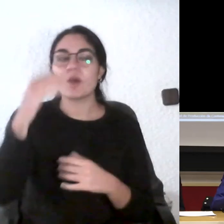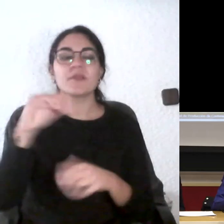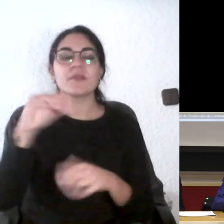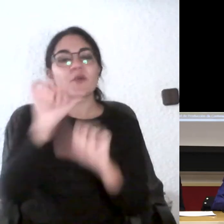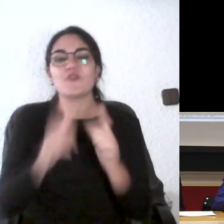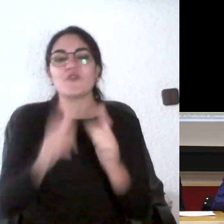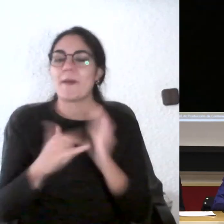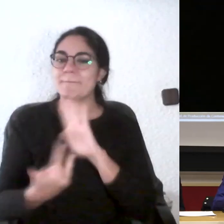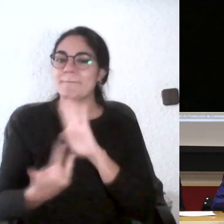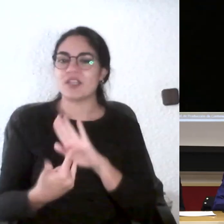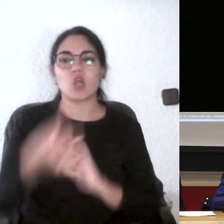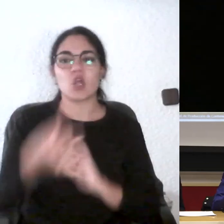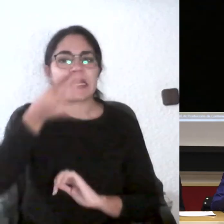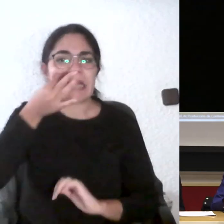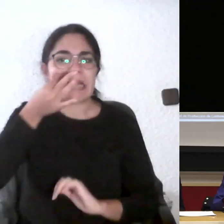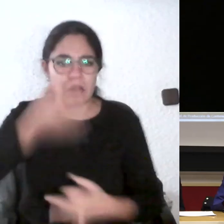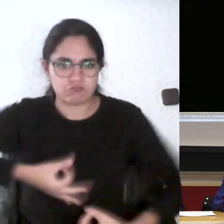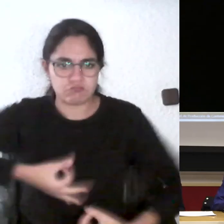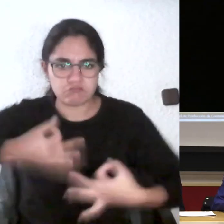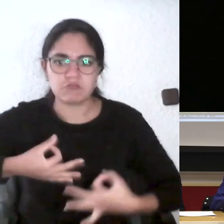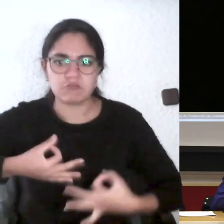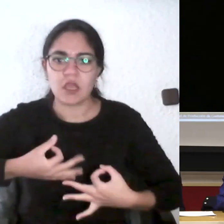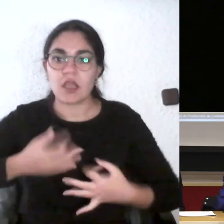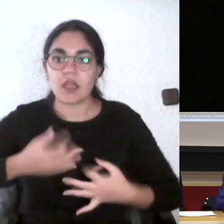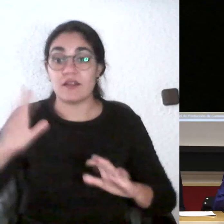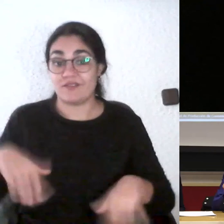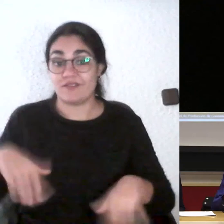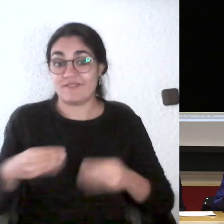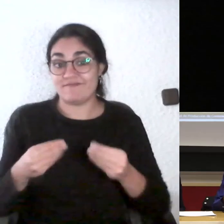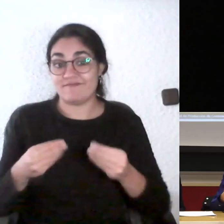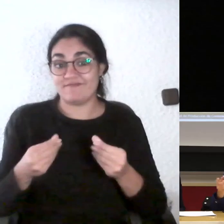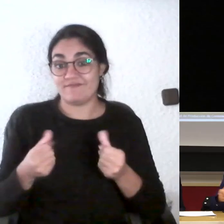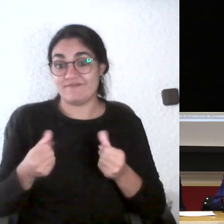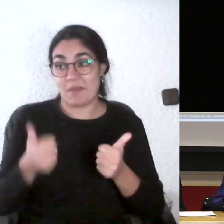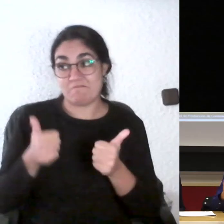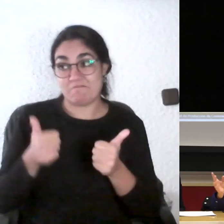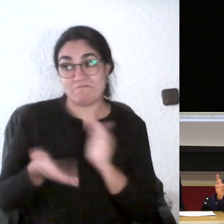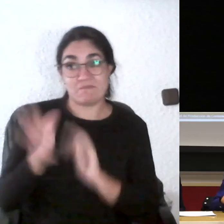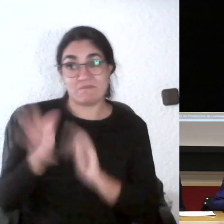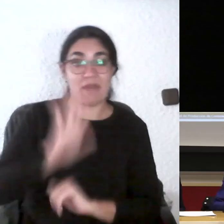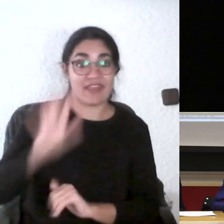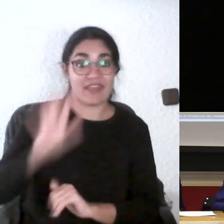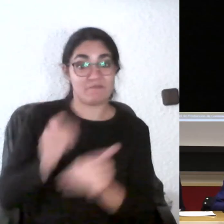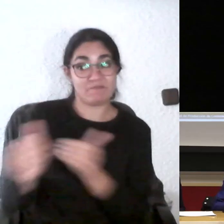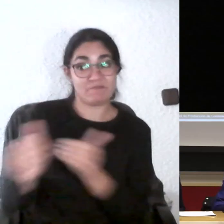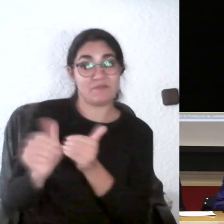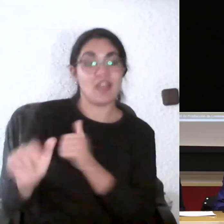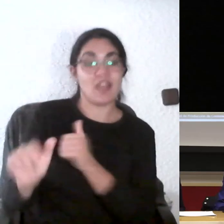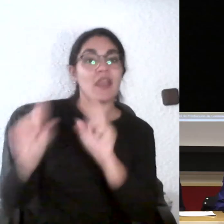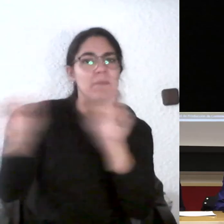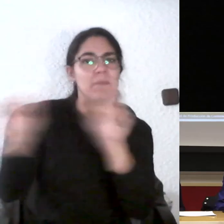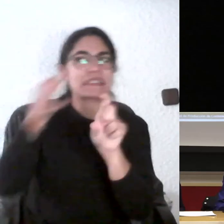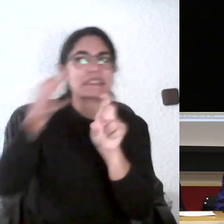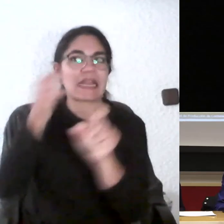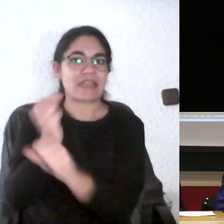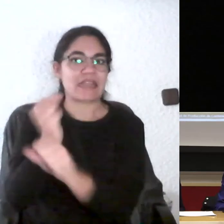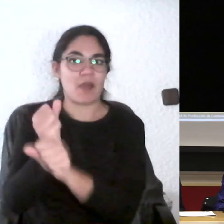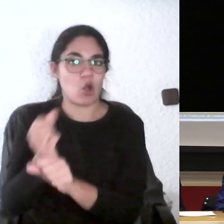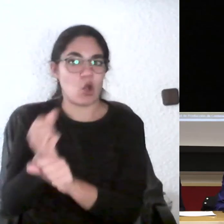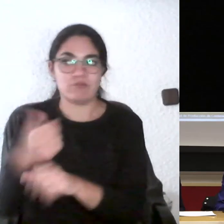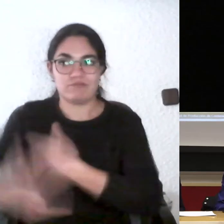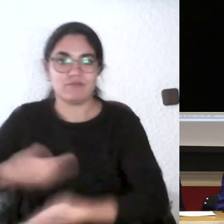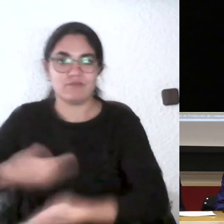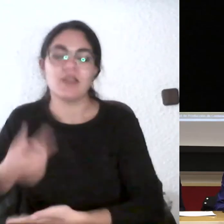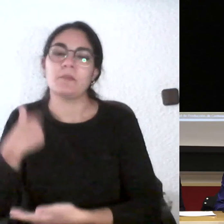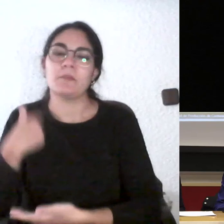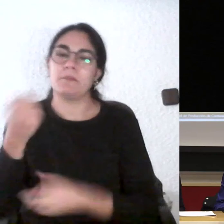mundo yo creo el que más te piden en las empresas o en la vida profesional creo que el autocriterio